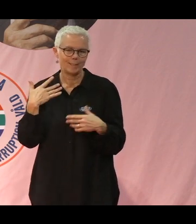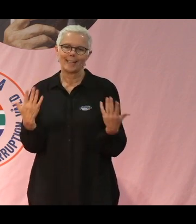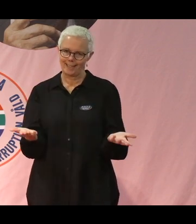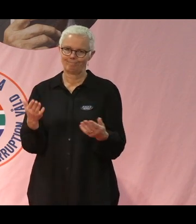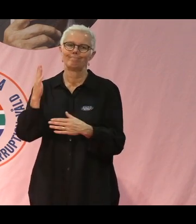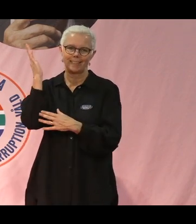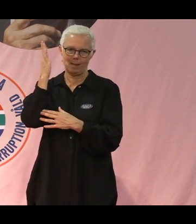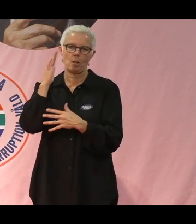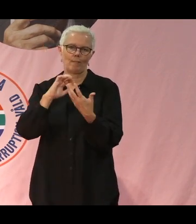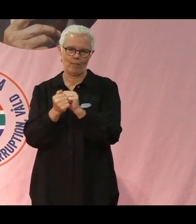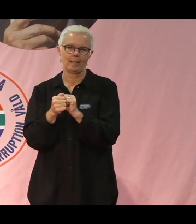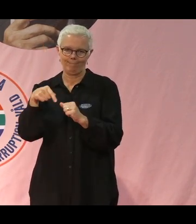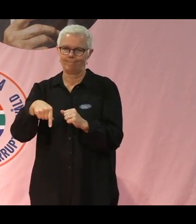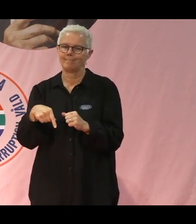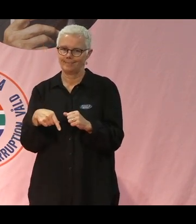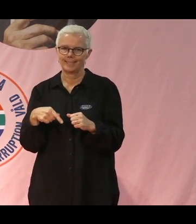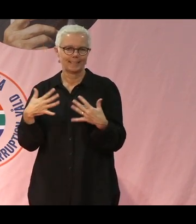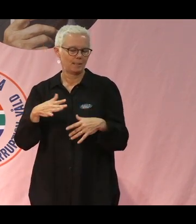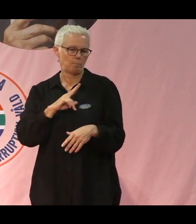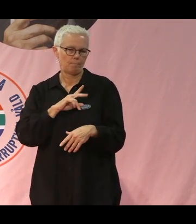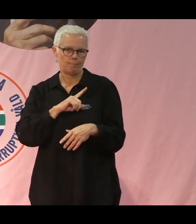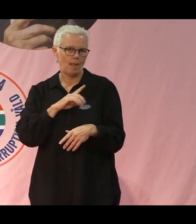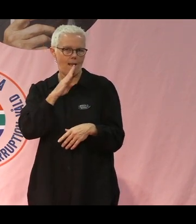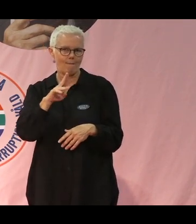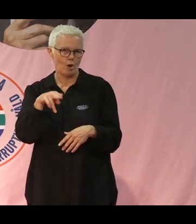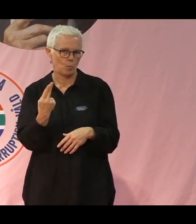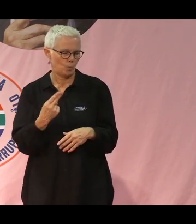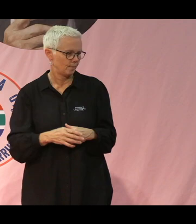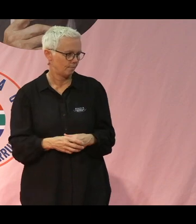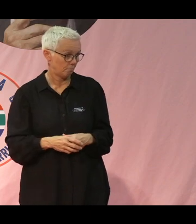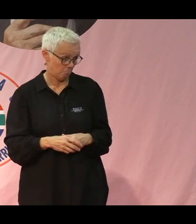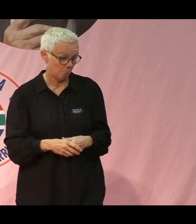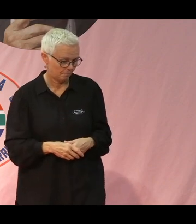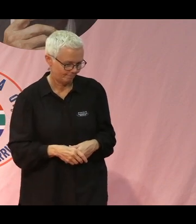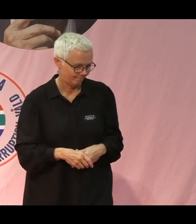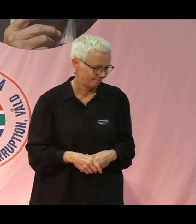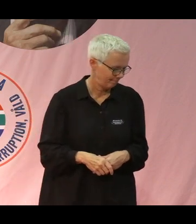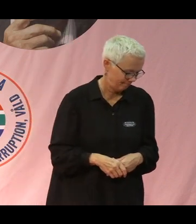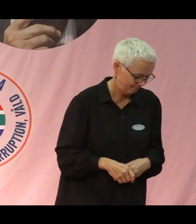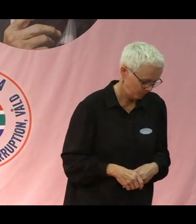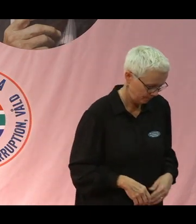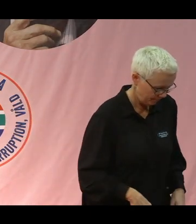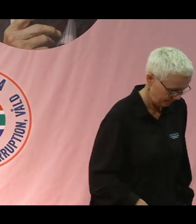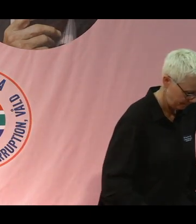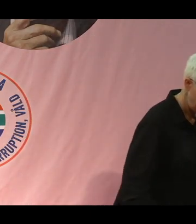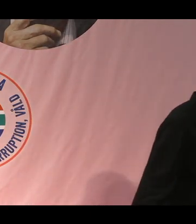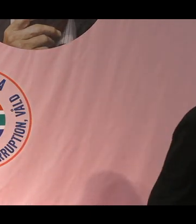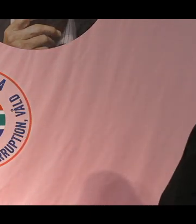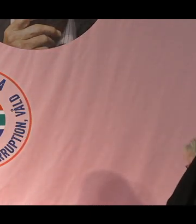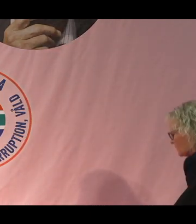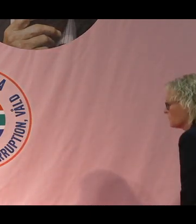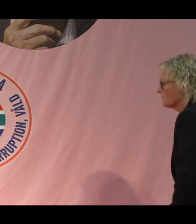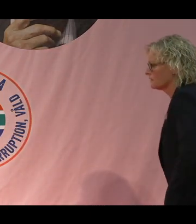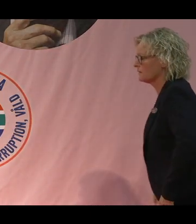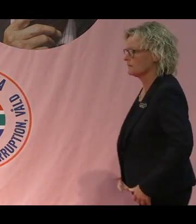klimatförändringarna som ju är väldigt, väldigt allvarliga. Hur kan man göra det? Hur kan man kombinera det här, det